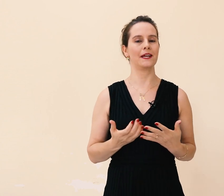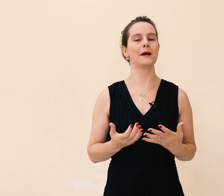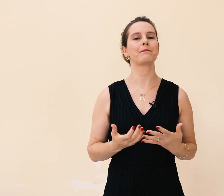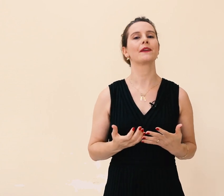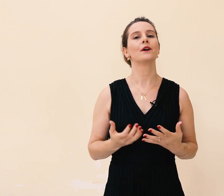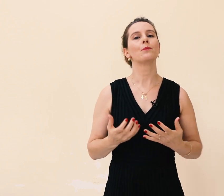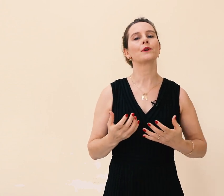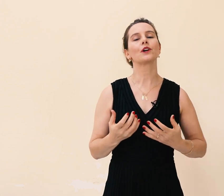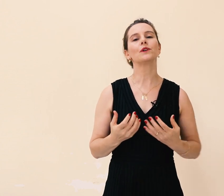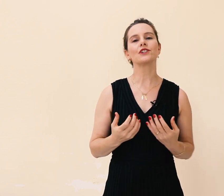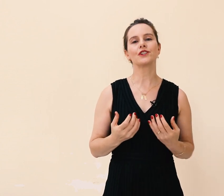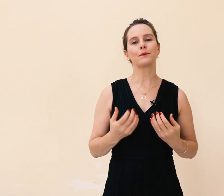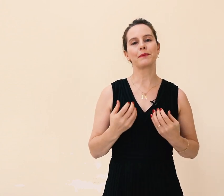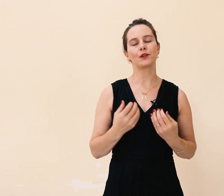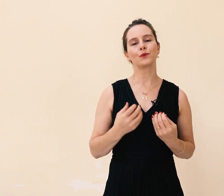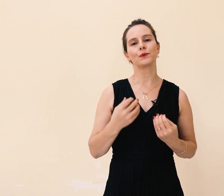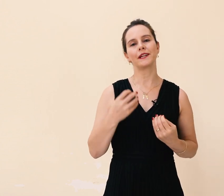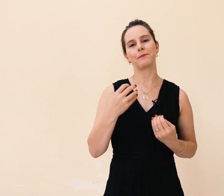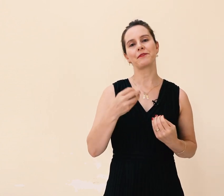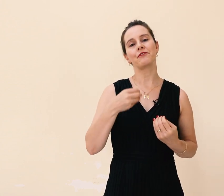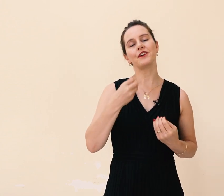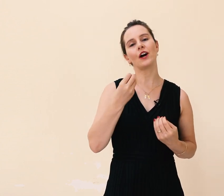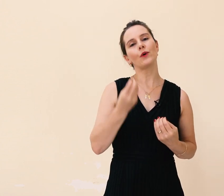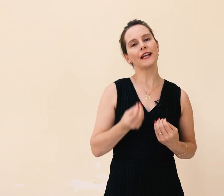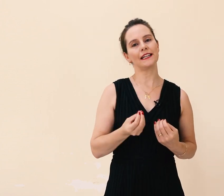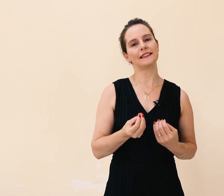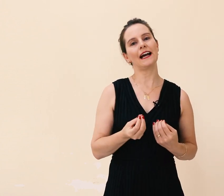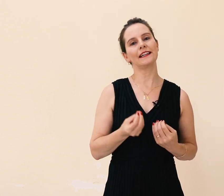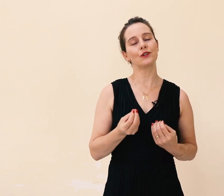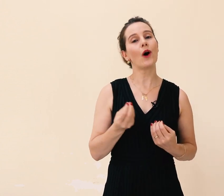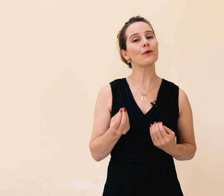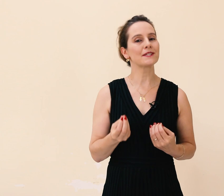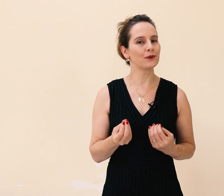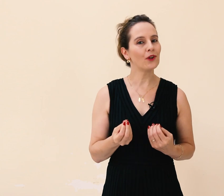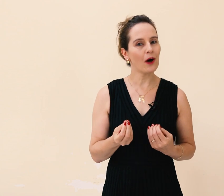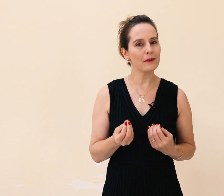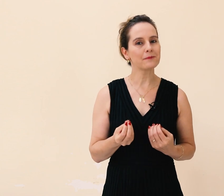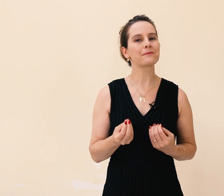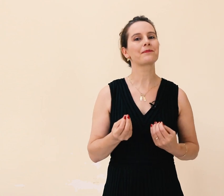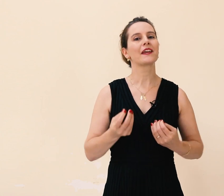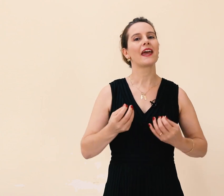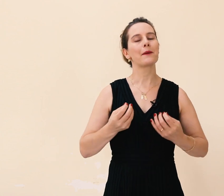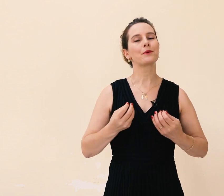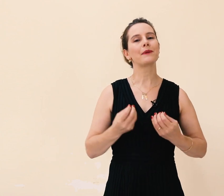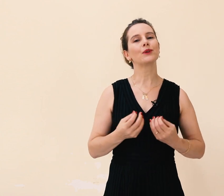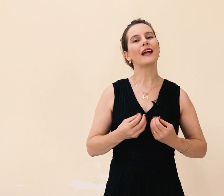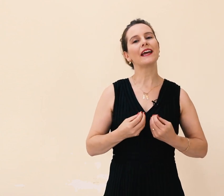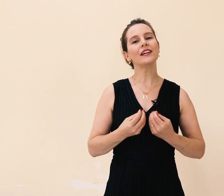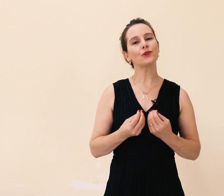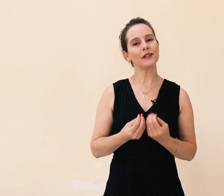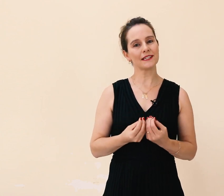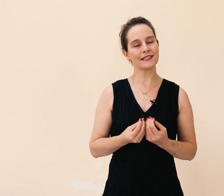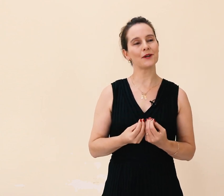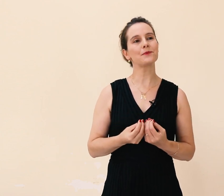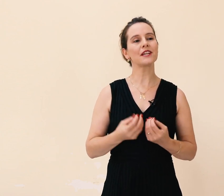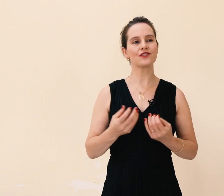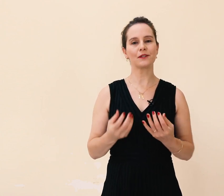né? Porque quando a gente pergunta via oralidade qual o seu nome, é por meio da entonação que a gente